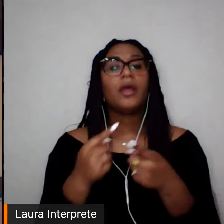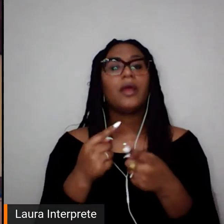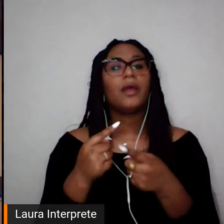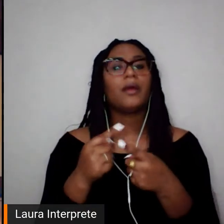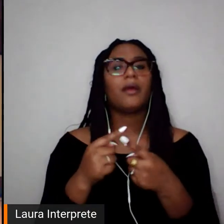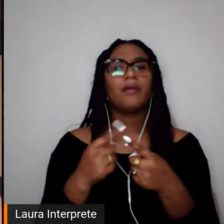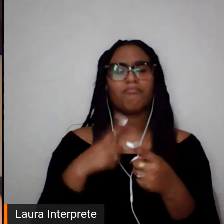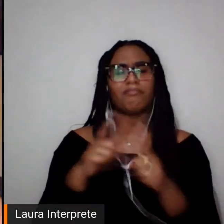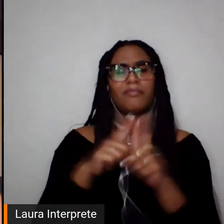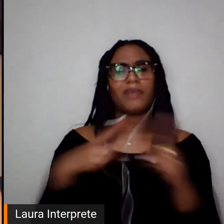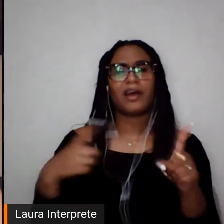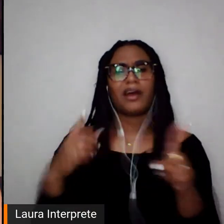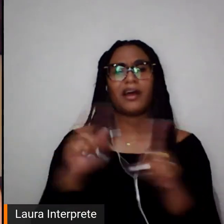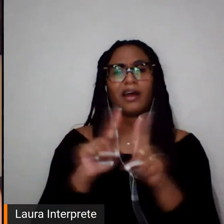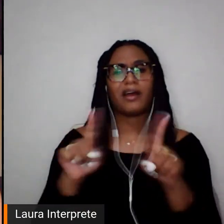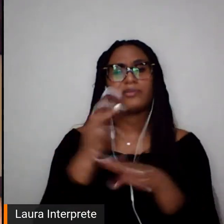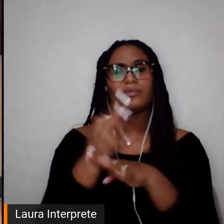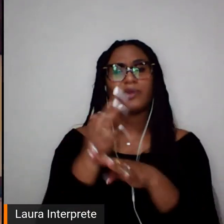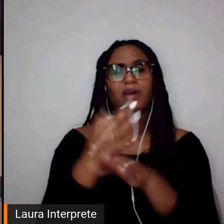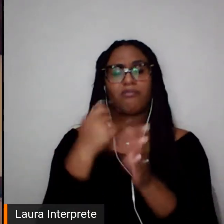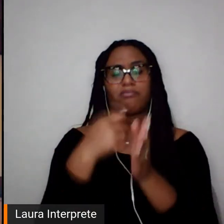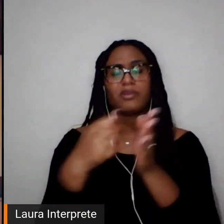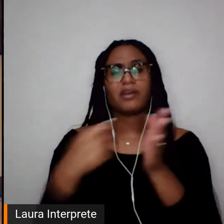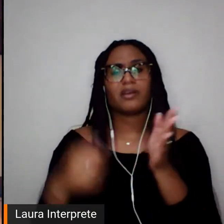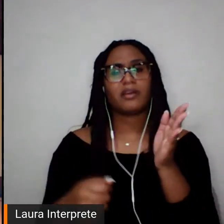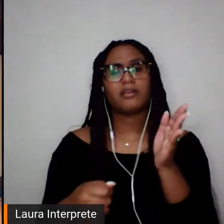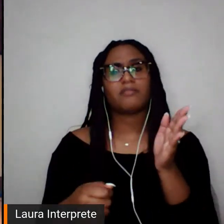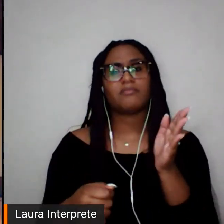que quem fez o livro tem desejo de ouvir.